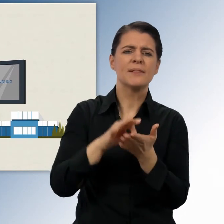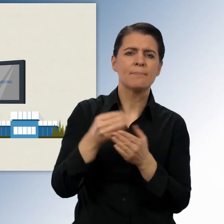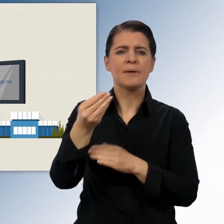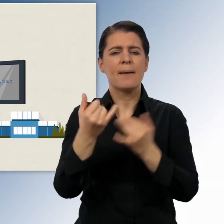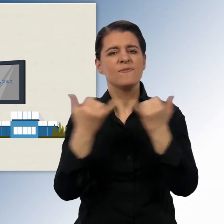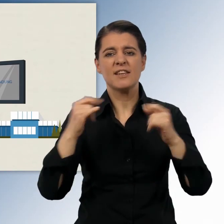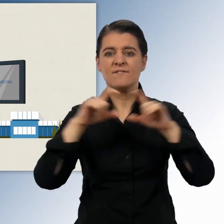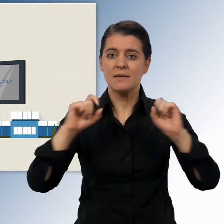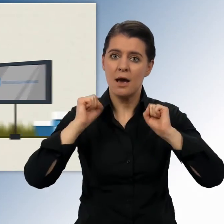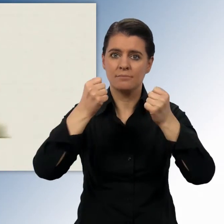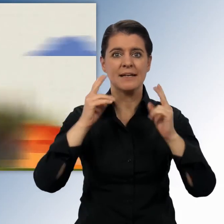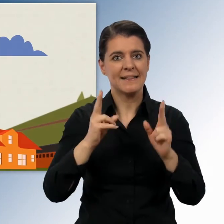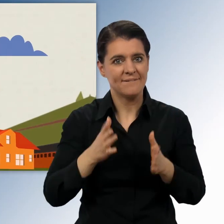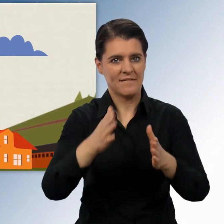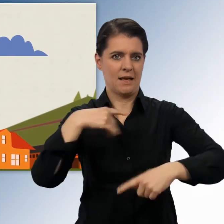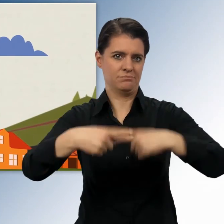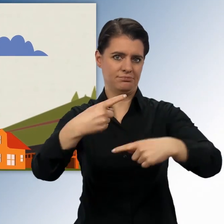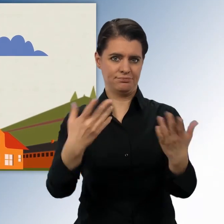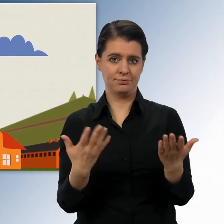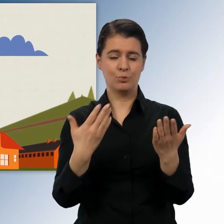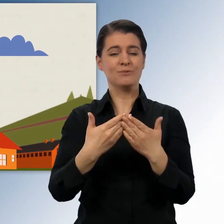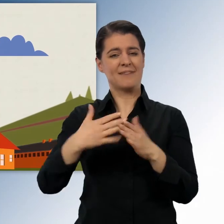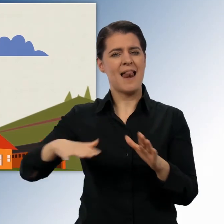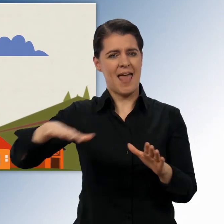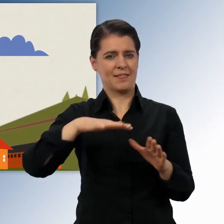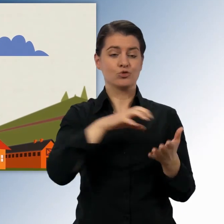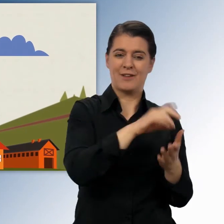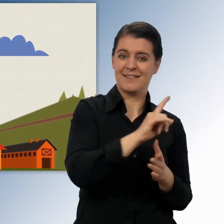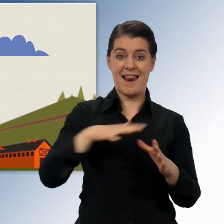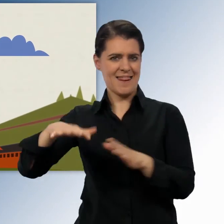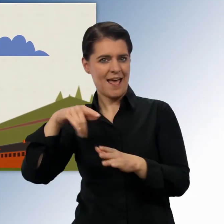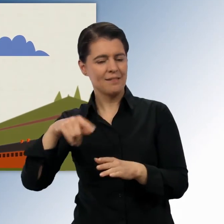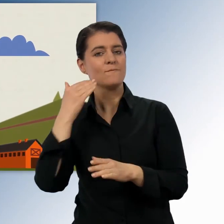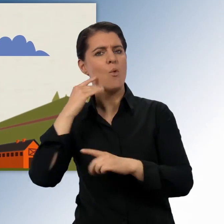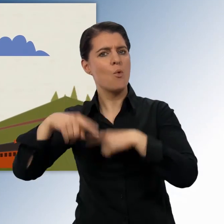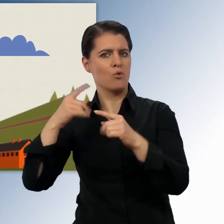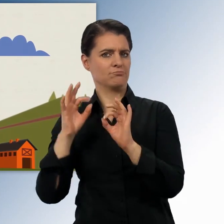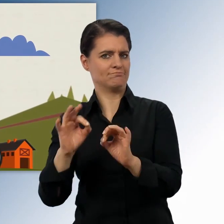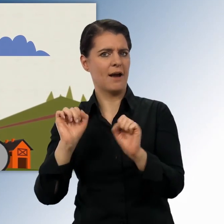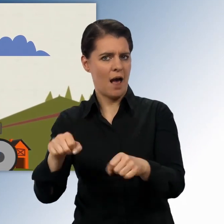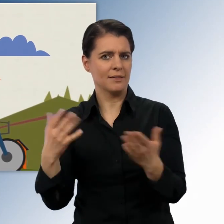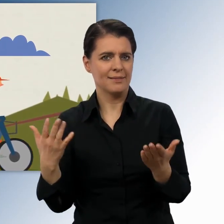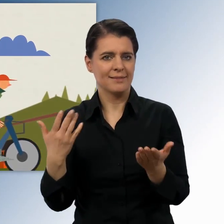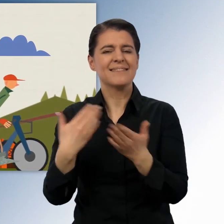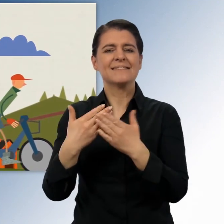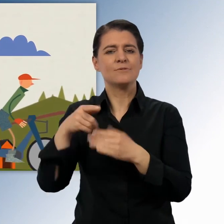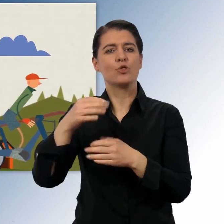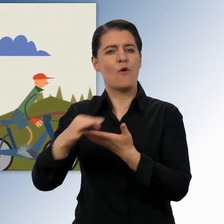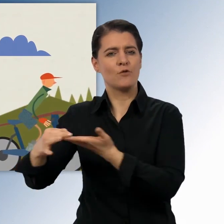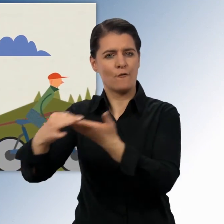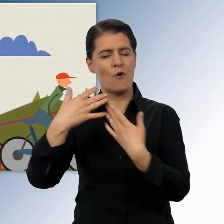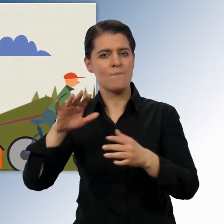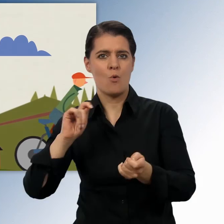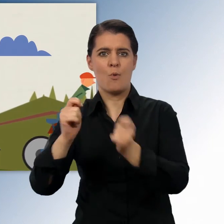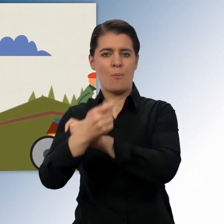Betrieb richtig zum Laufen bringt. Hier auf dem Land lässt es sich auch gut wohnen. Dafür werden unsere Dörfer schöner, mit